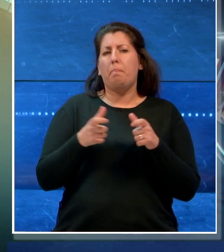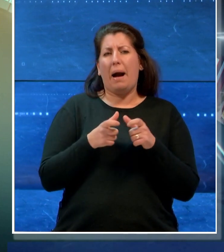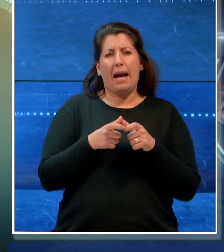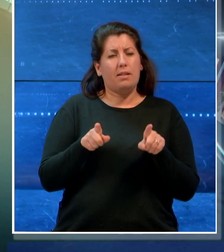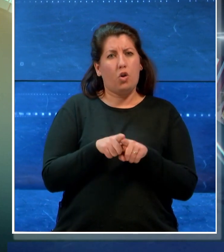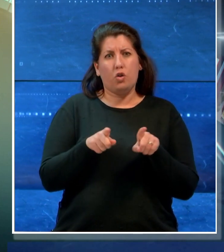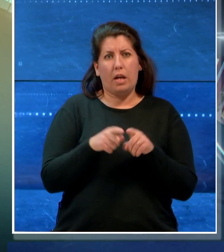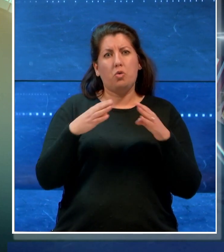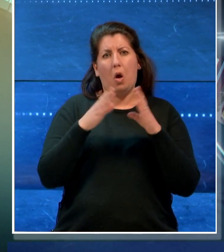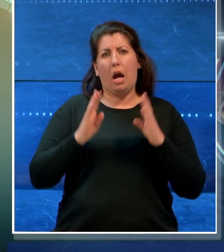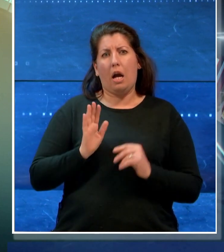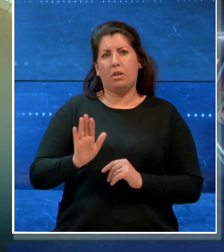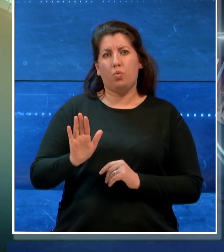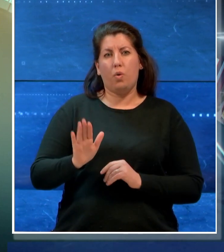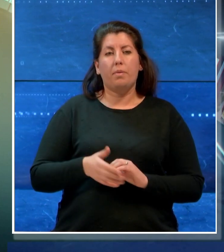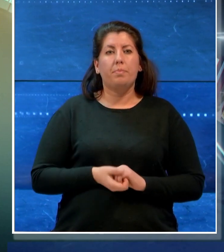sua abitazione.